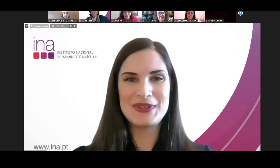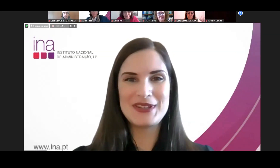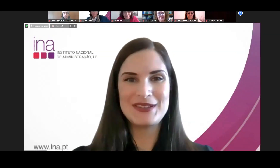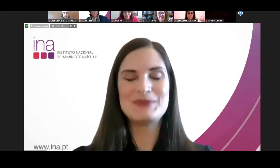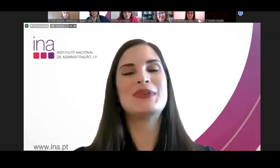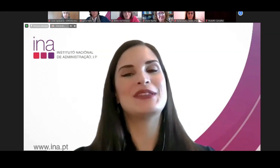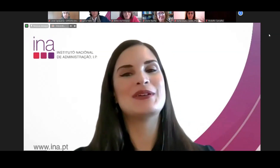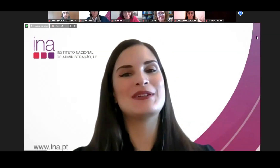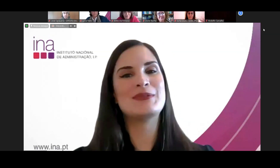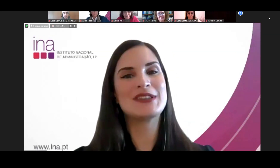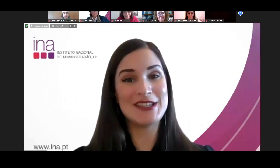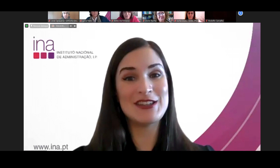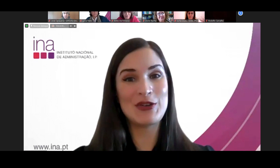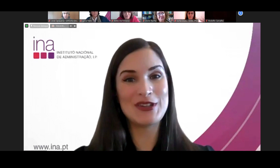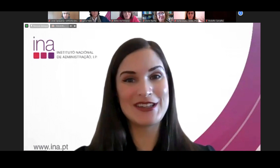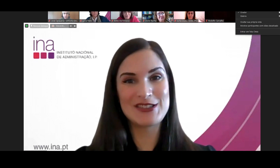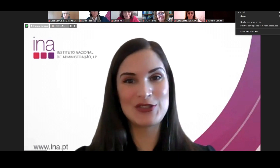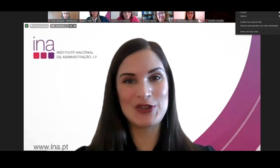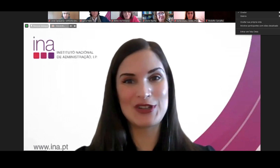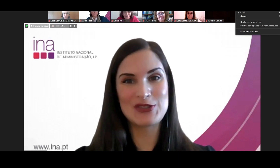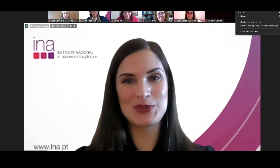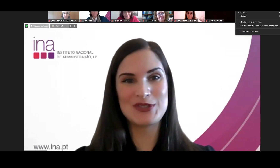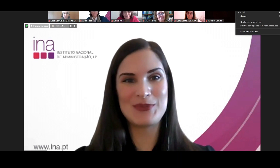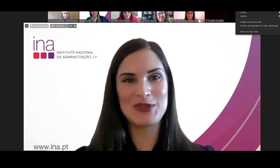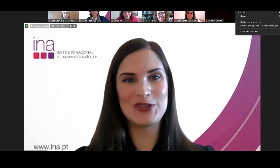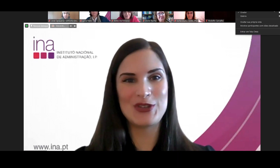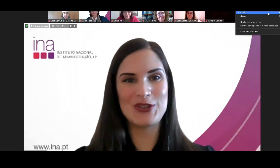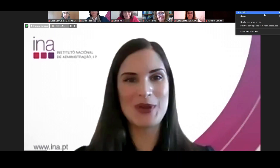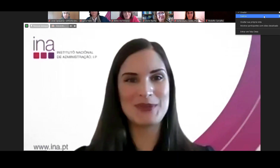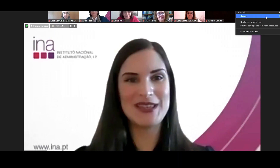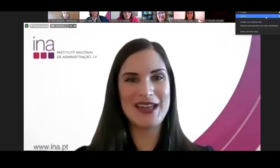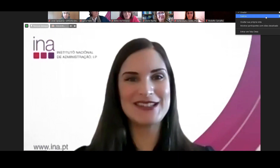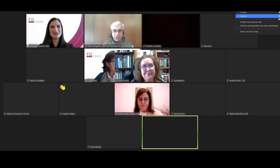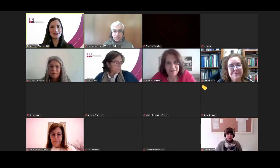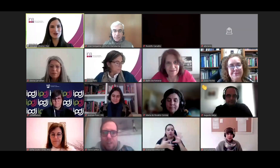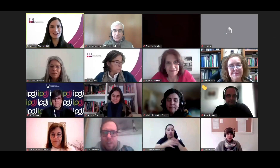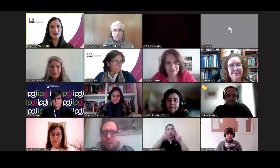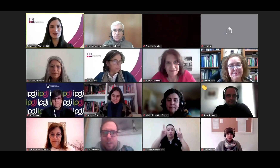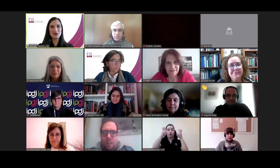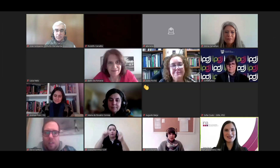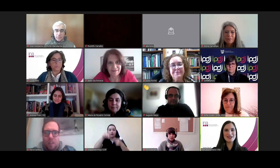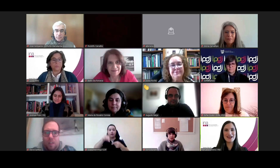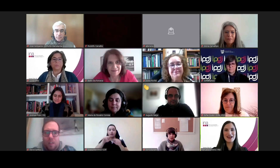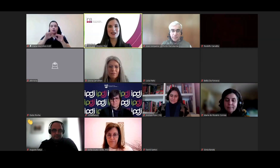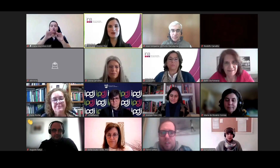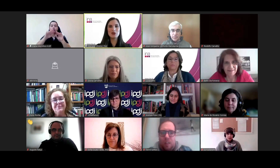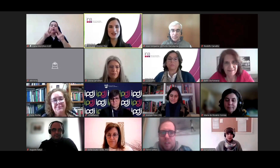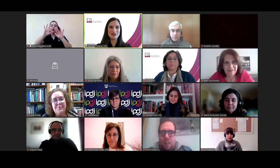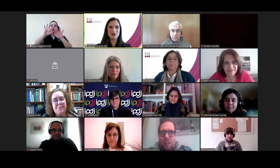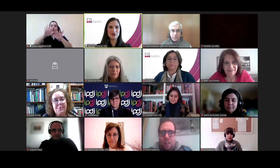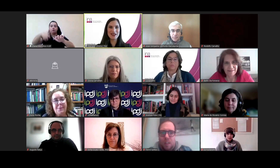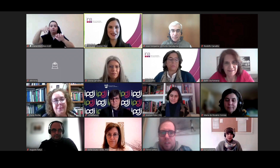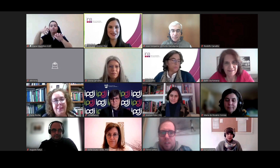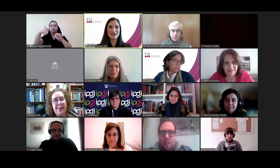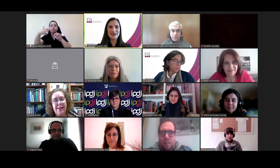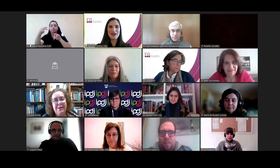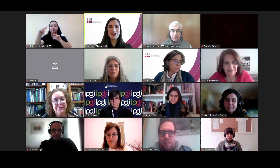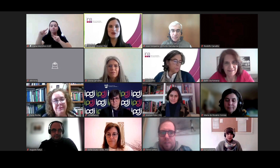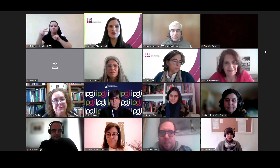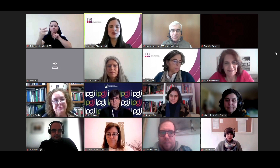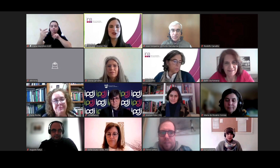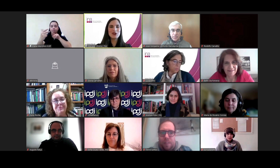pela partilha tão enriquecedora sobre o tema do nosso webinar da democracia política à democracia social